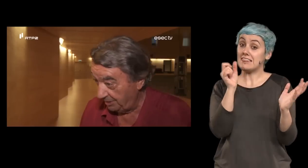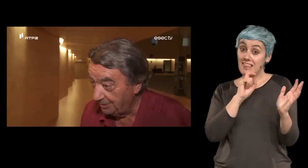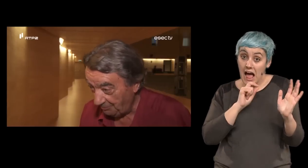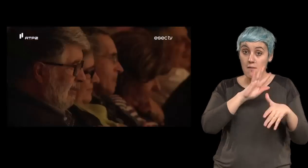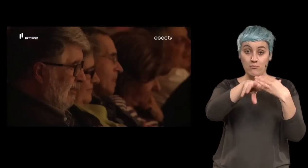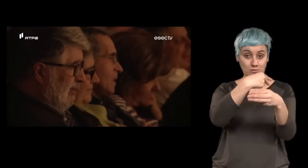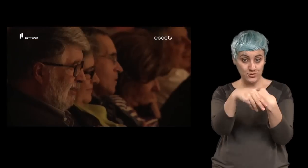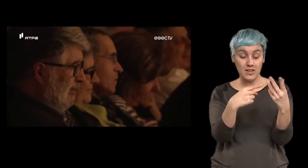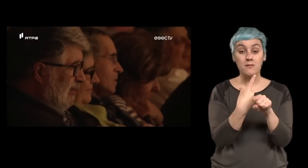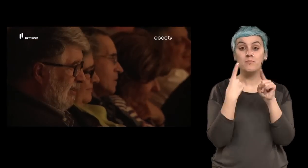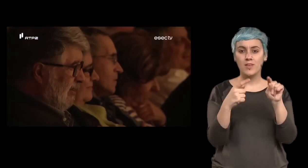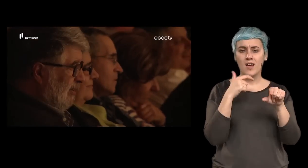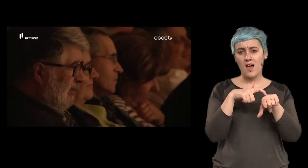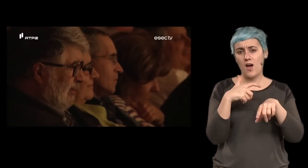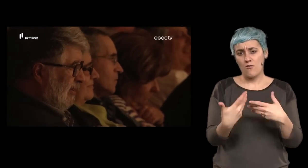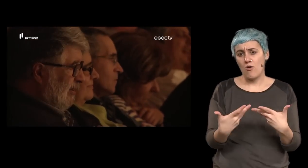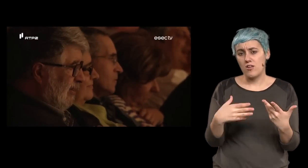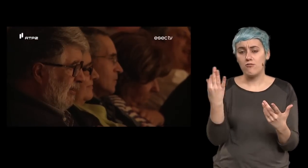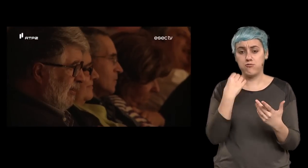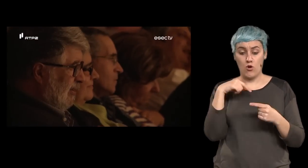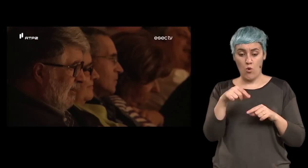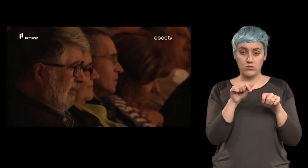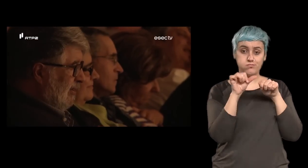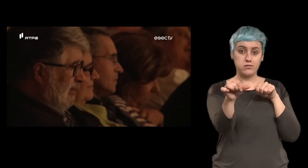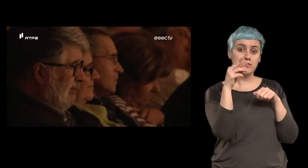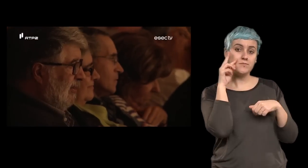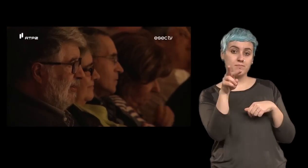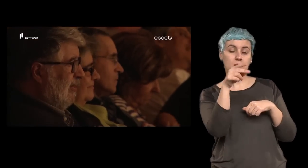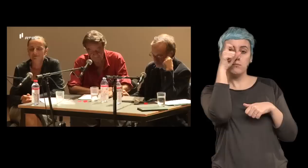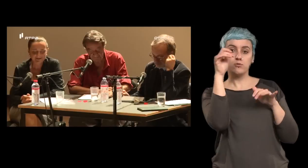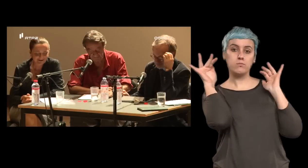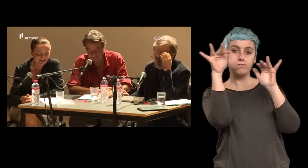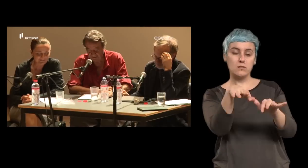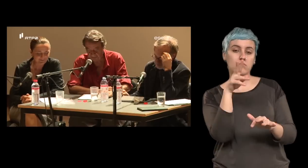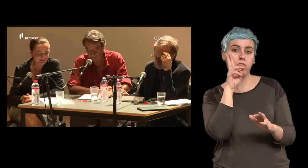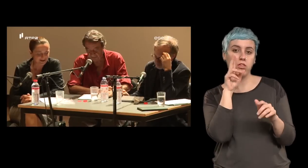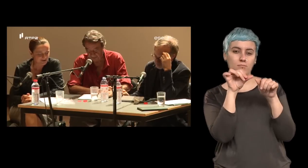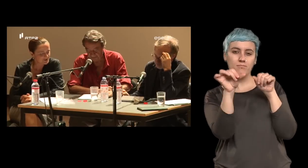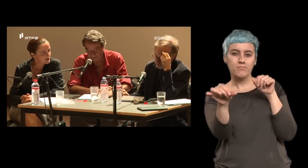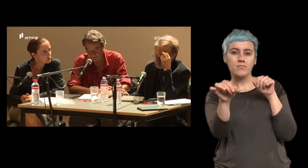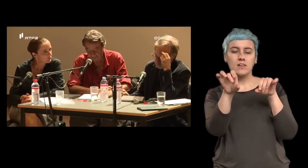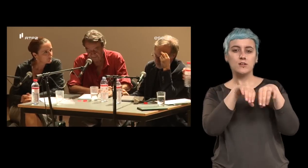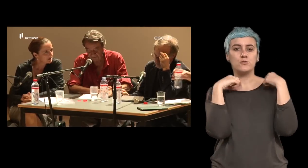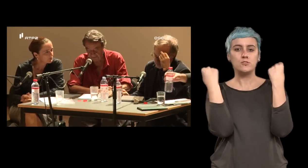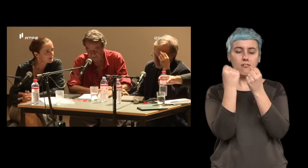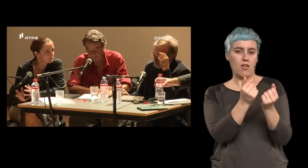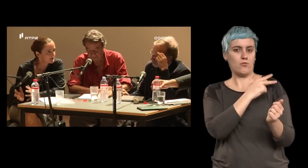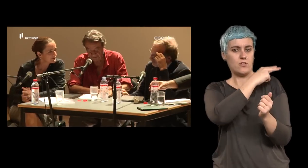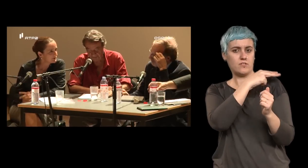como aliás hoje de certeza foi oportuno para um público que veio aqui de ver pessoas que são da sociedade académica